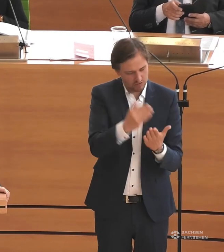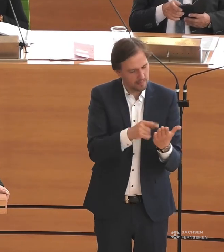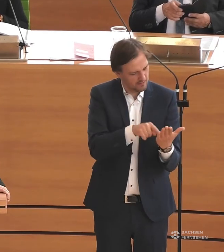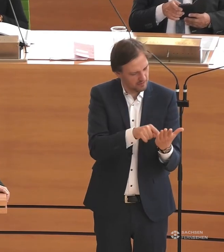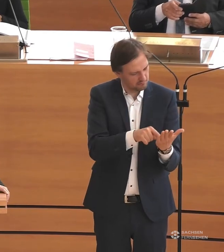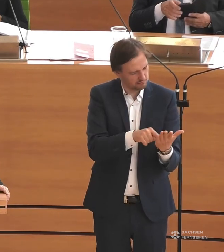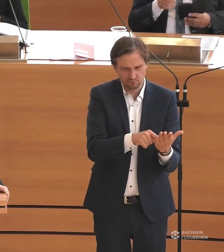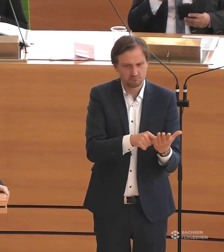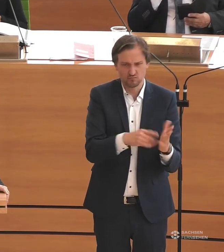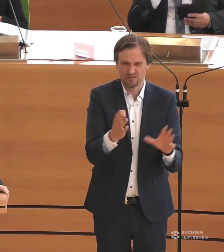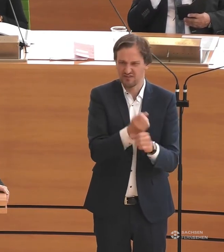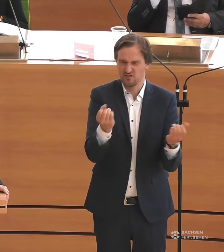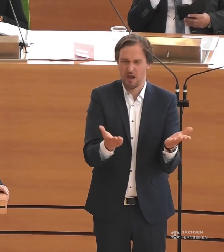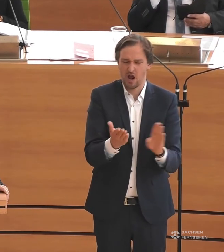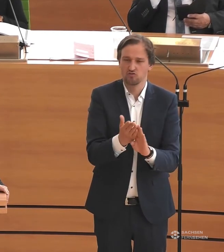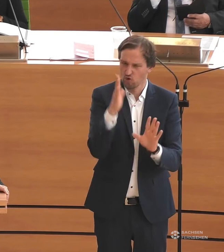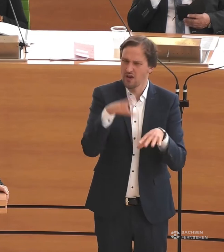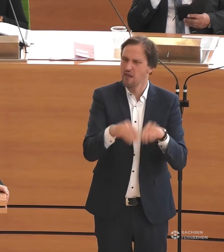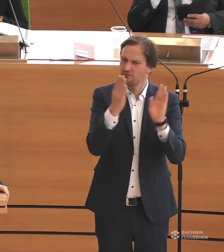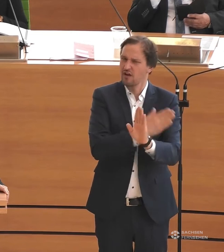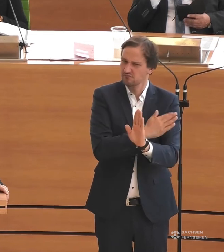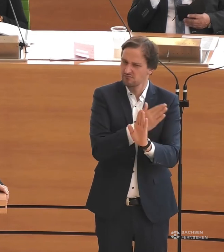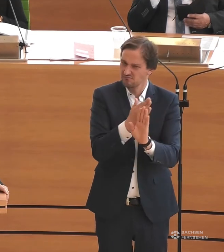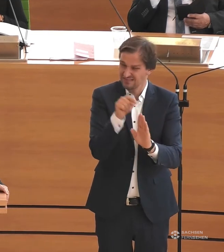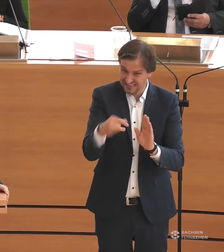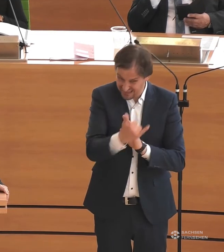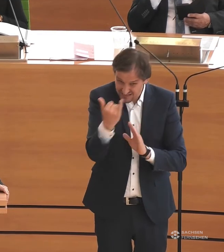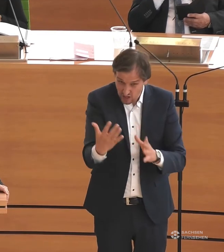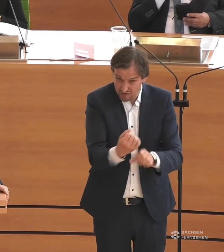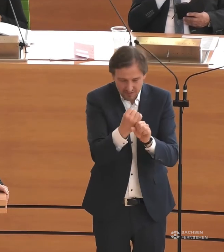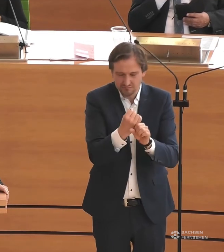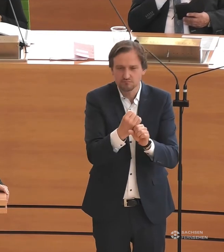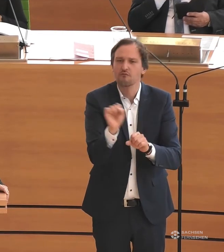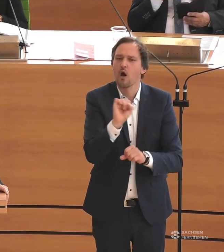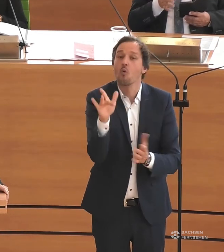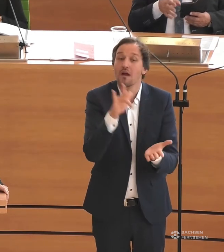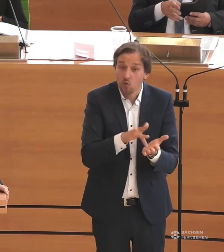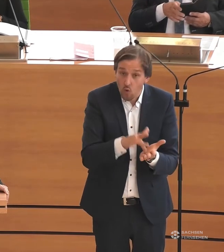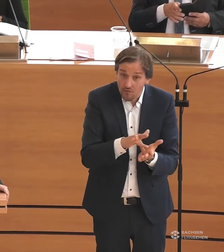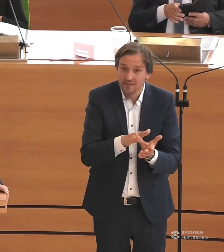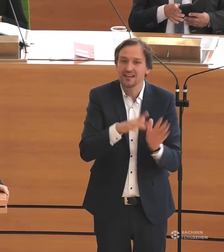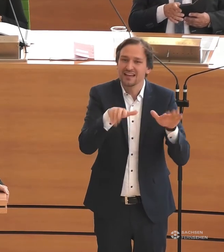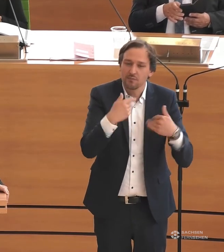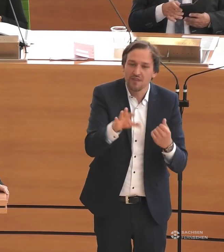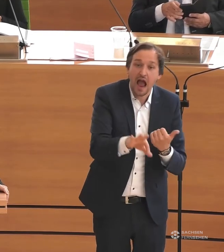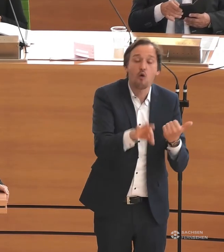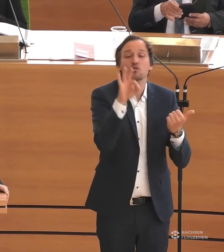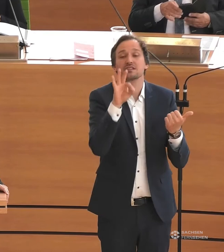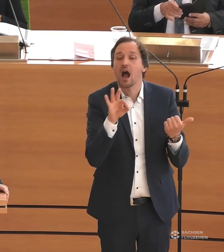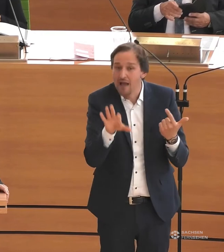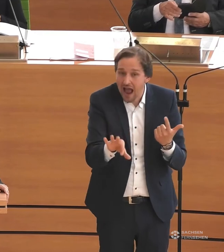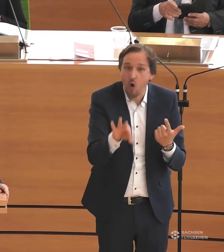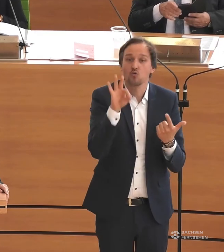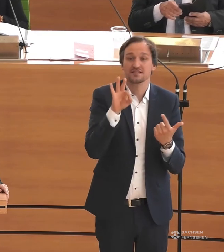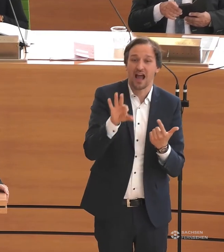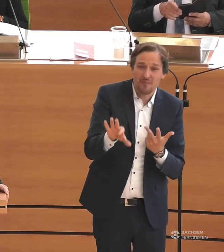wir, dass das nicht mehr realistisch ist. 2022 wird das nicht passieren. Woran liegt das? Daran, dass es viele Ausnahmeregelungen gibt und daran, dass